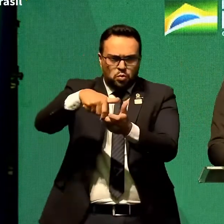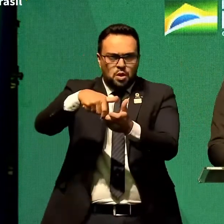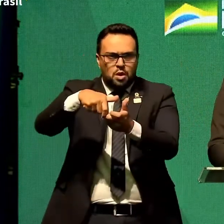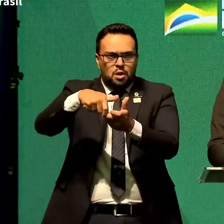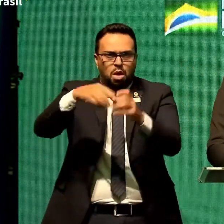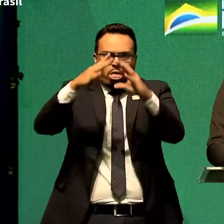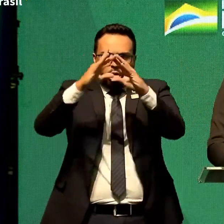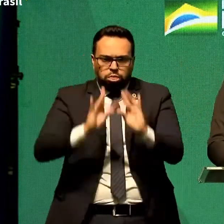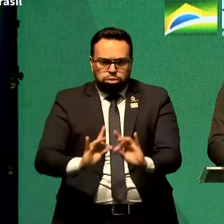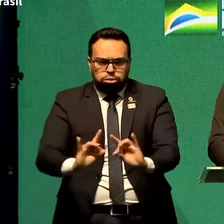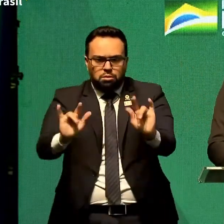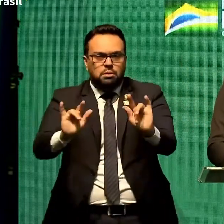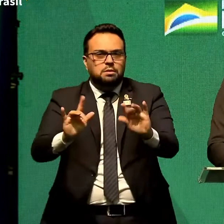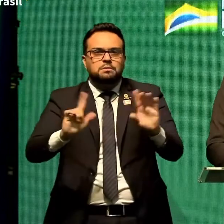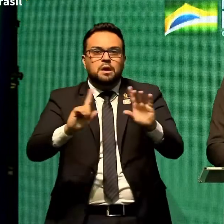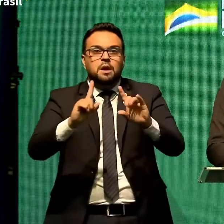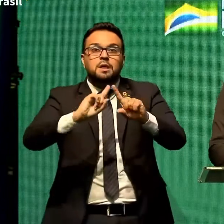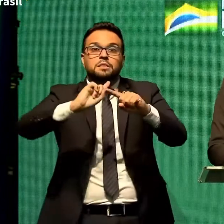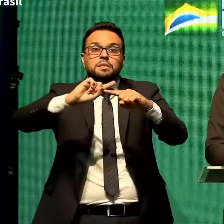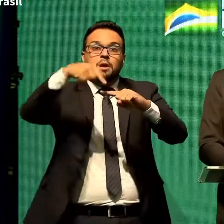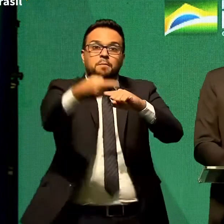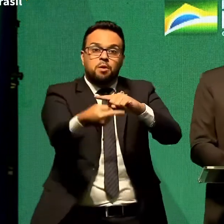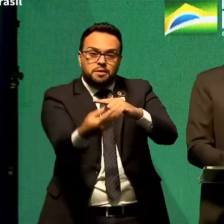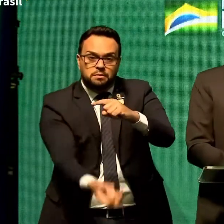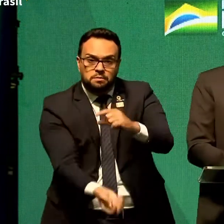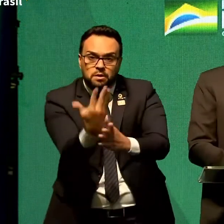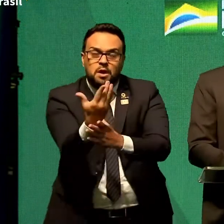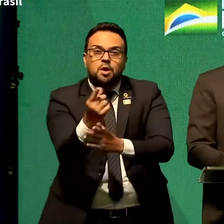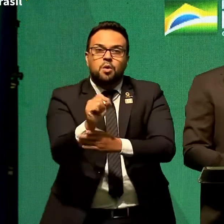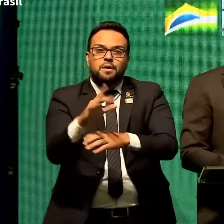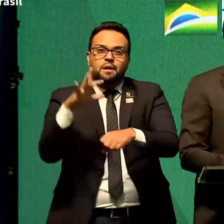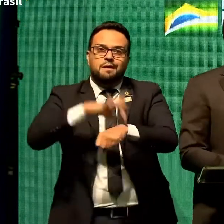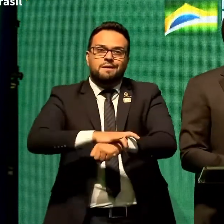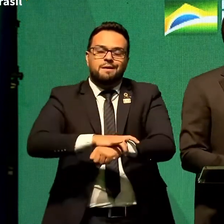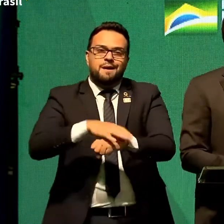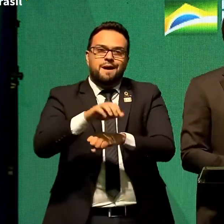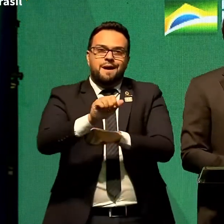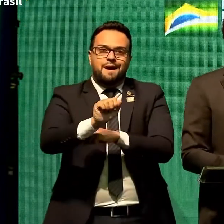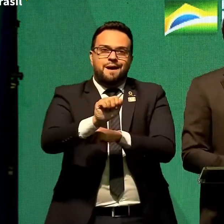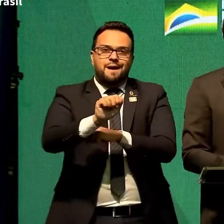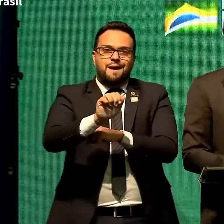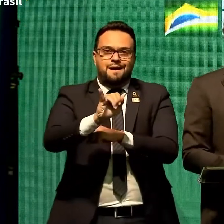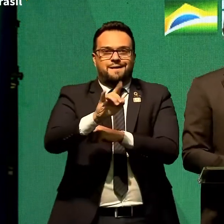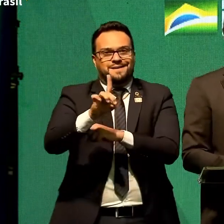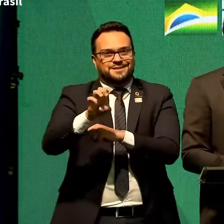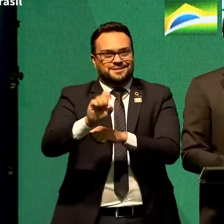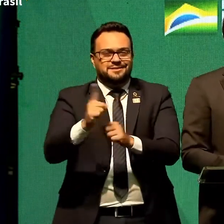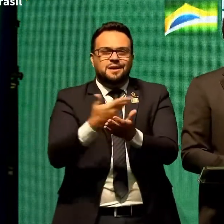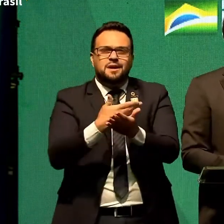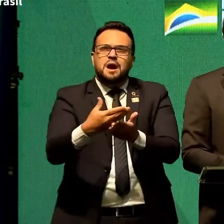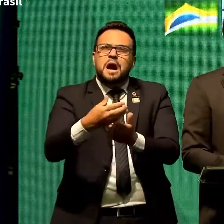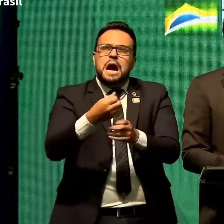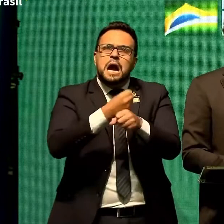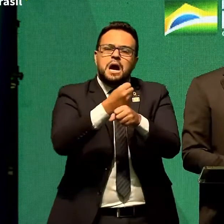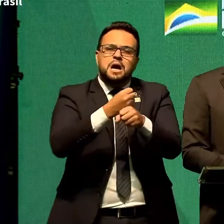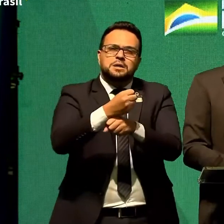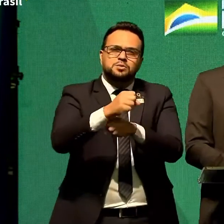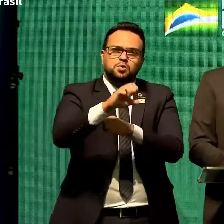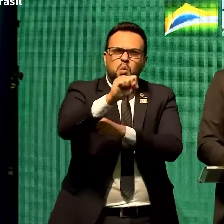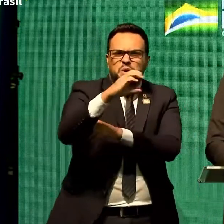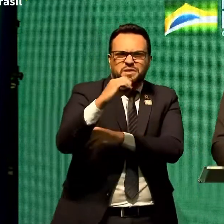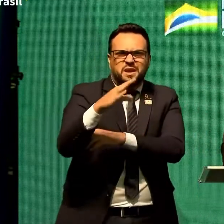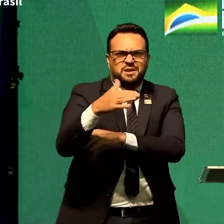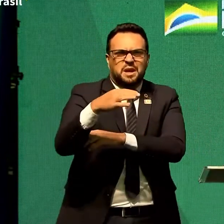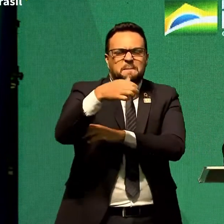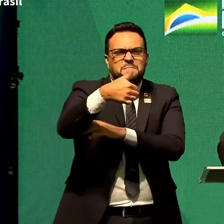comer etapas, tivemos a questão da AIDS, no início dos anos 80. Isso mesmo, doutor Queiroga? Eu